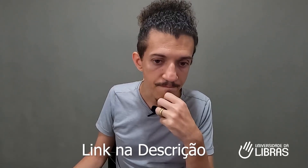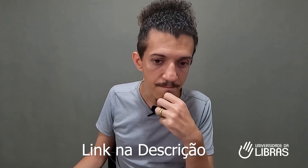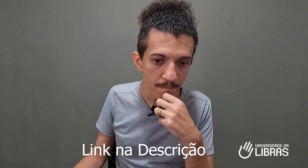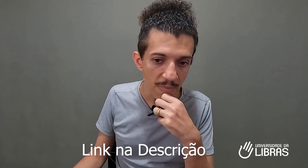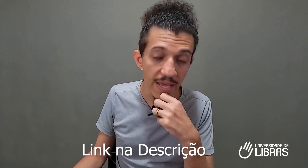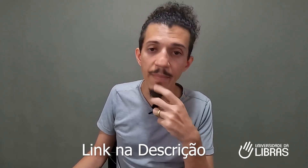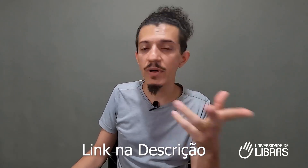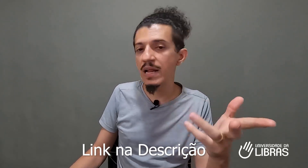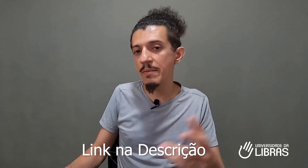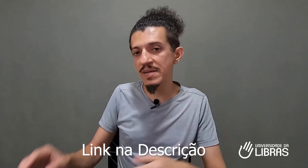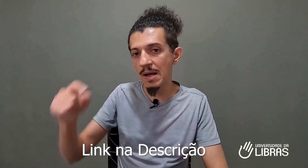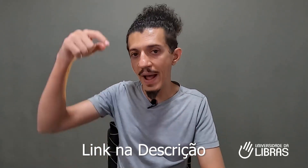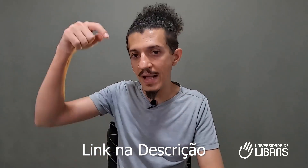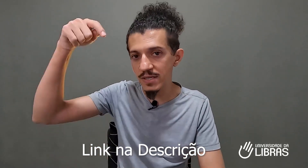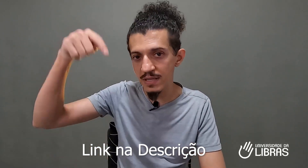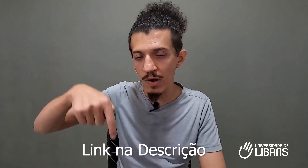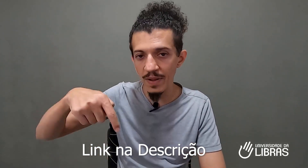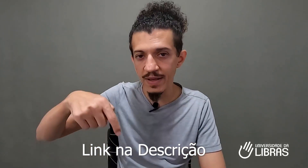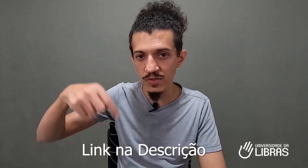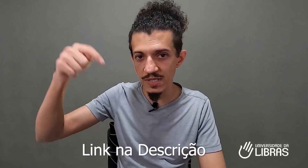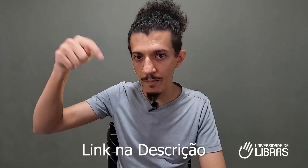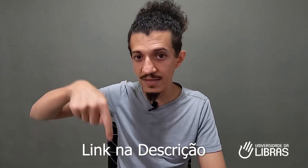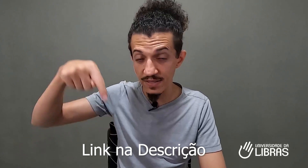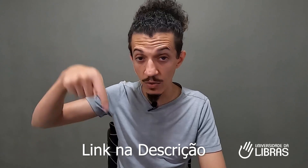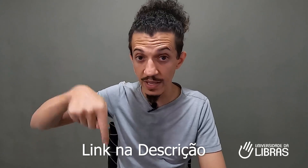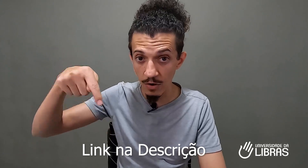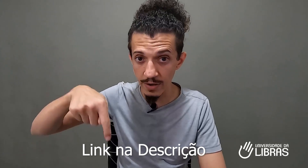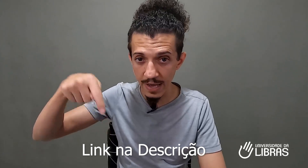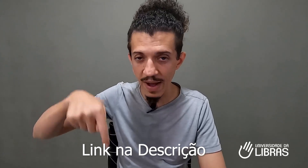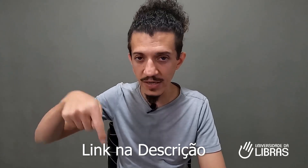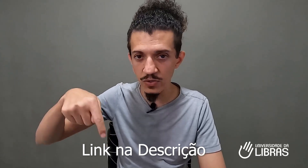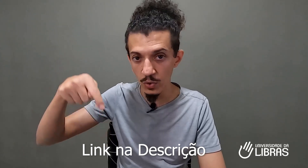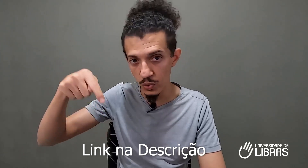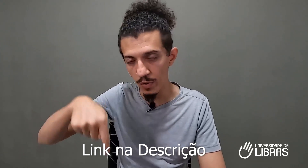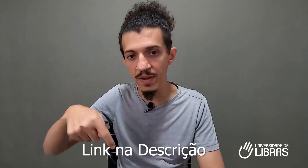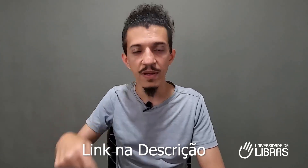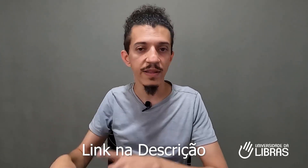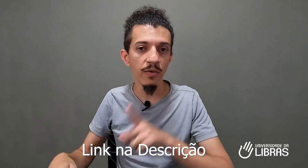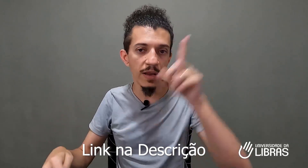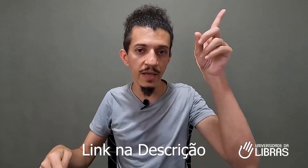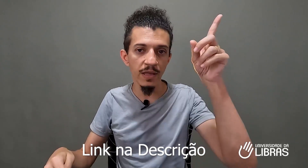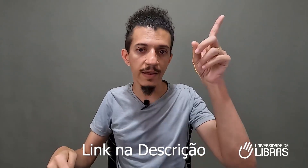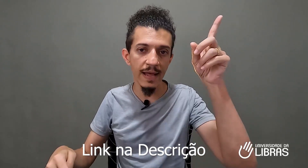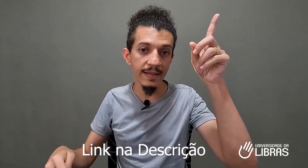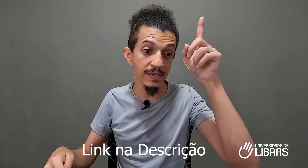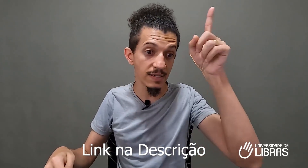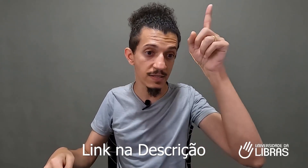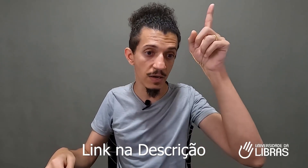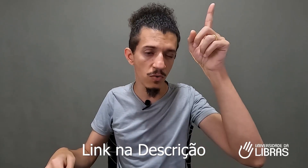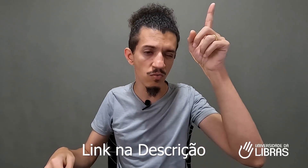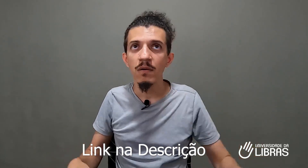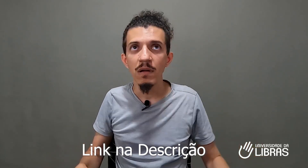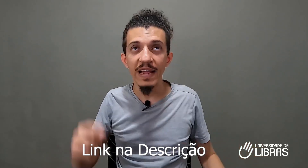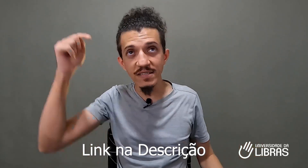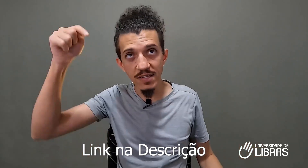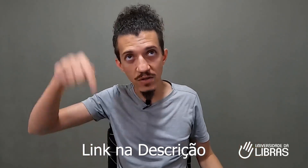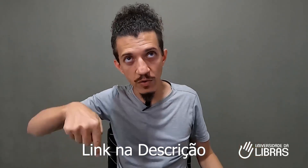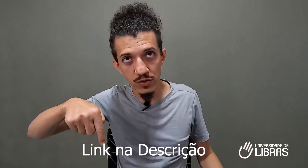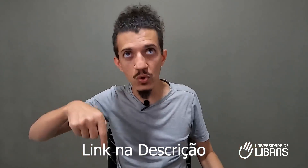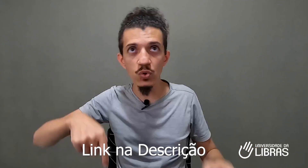E a mentoria Libras na Prática está com aplicações abertas, tem um link logo aqui abaixo, no YouTube, tem um link na descrição, na descrição do vídeo no YouTube